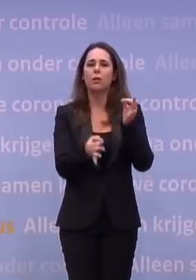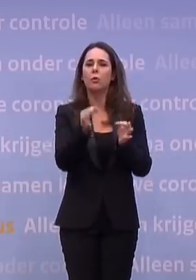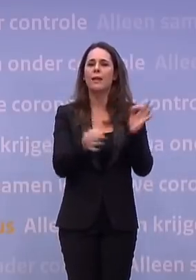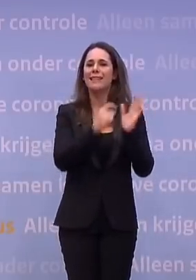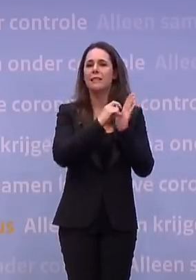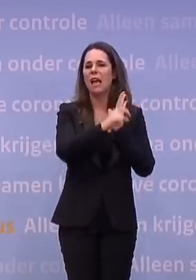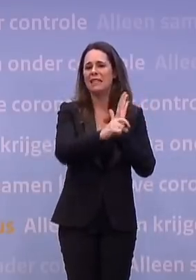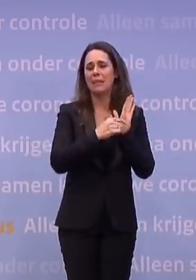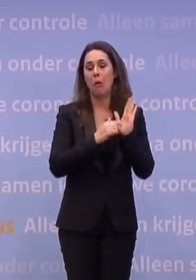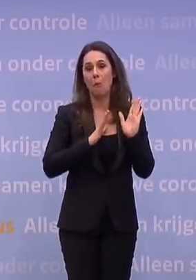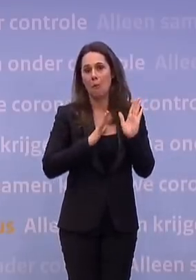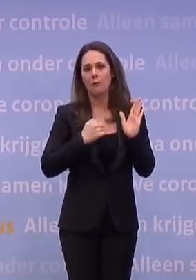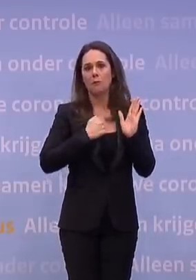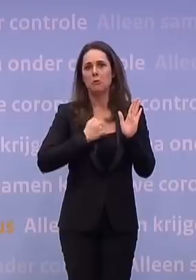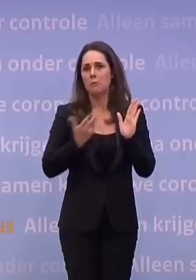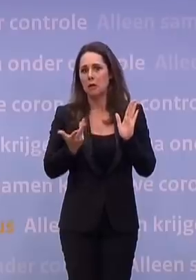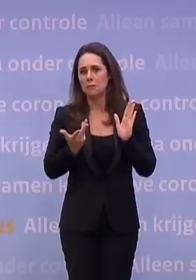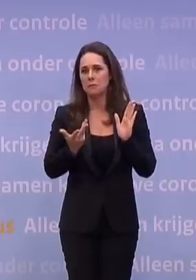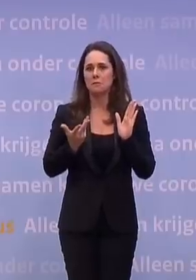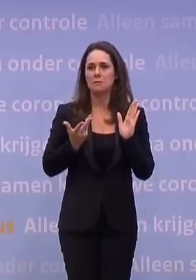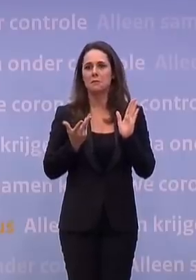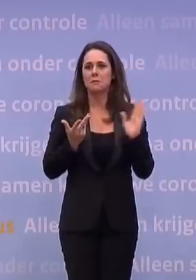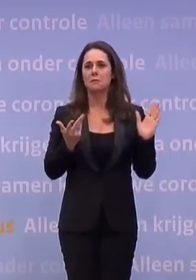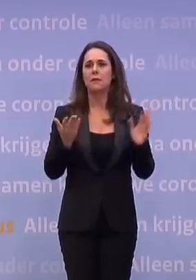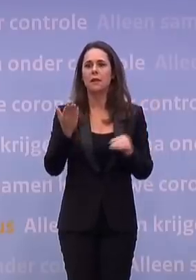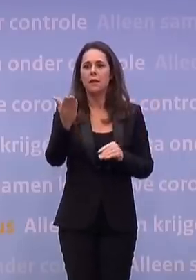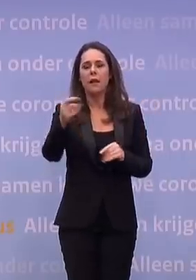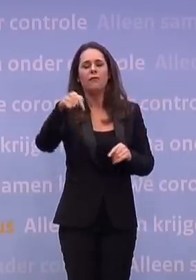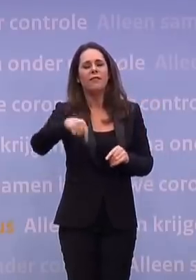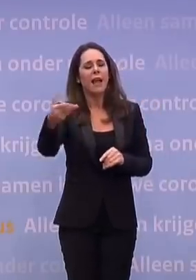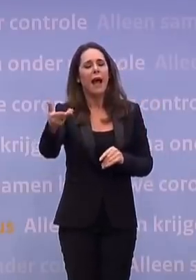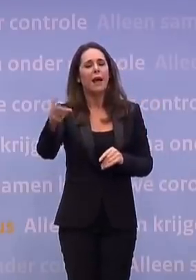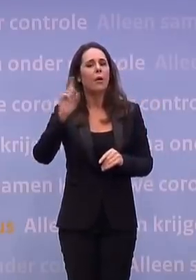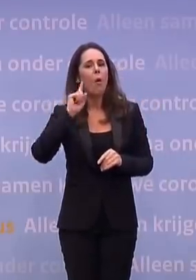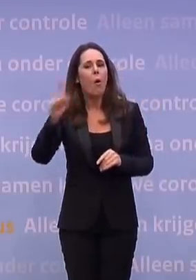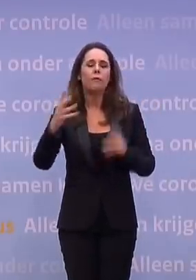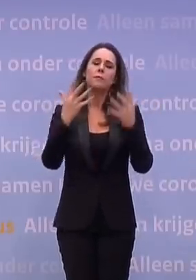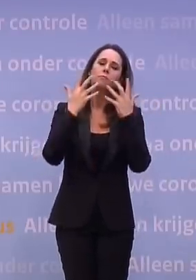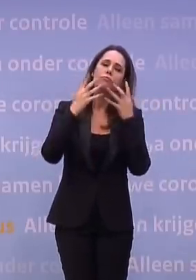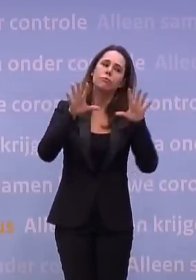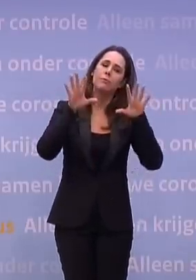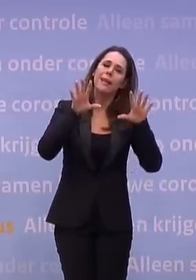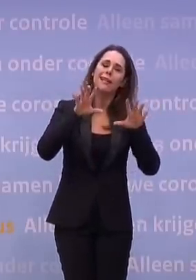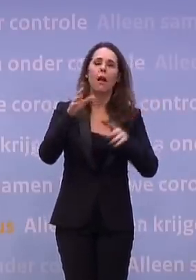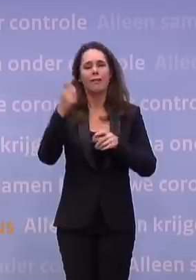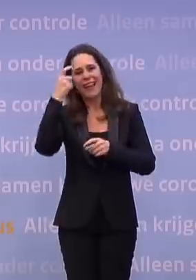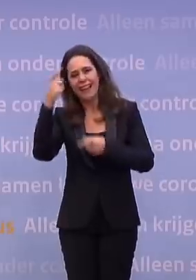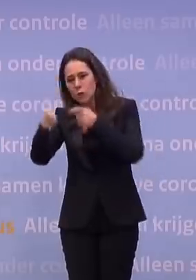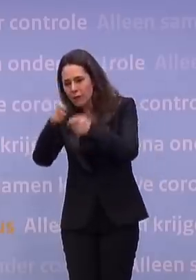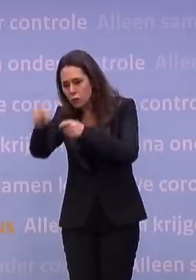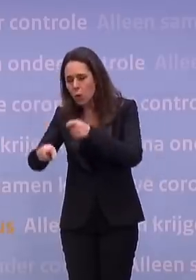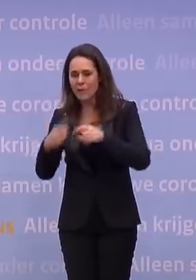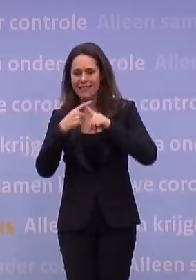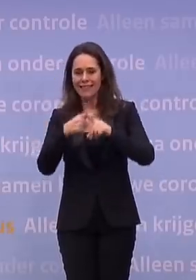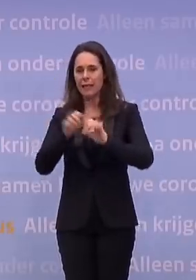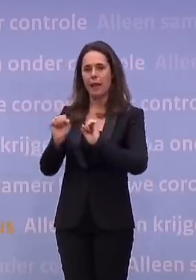artikel. Maar, sorry, dat is allemaal... Nog een andere vraag. Wij horen vandaag van verschillende predikanten en geestelijke verzorgers dat ze door ziekenhuizen worden